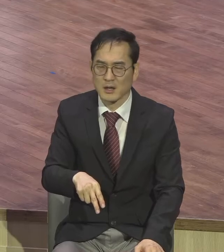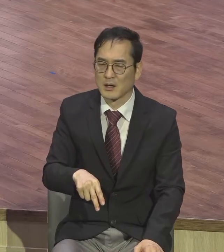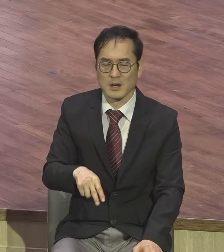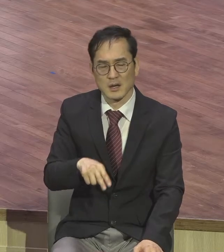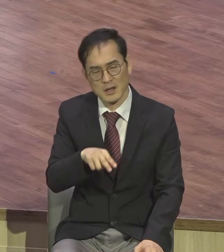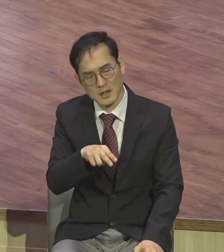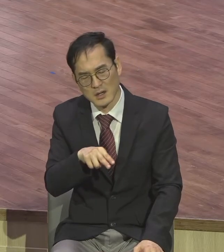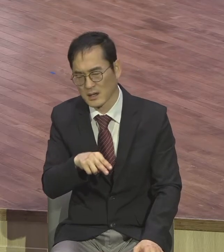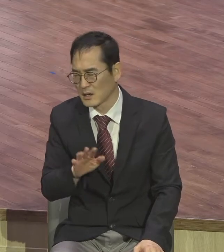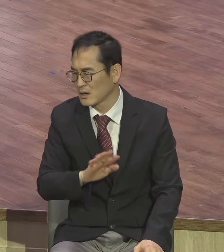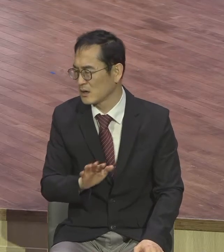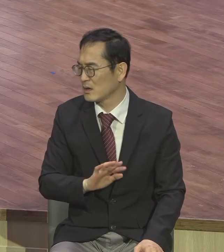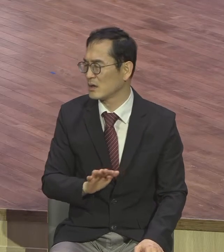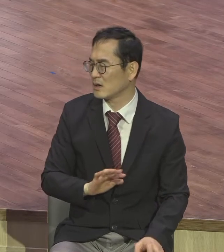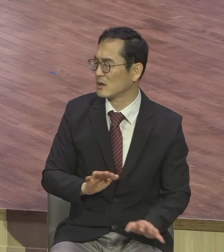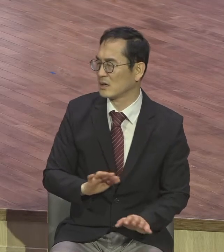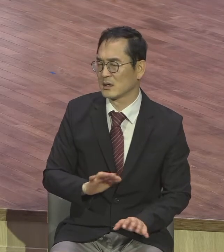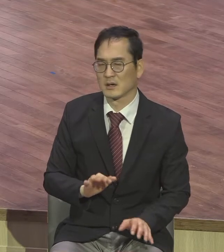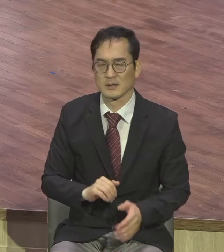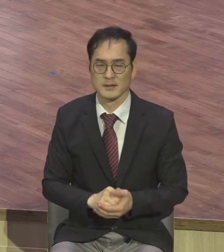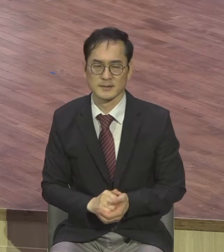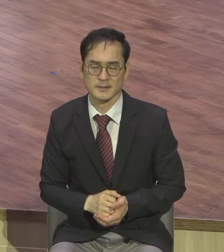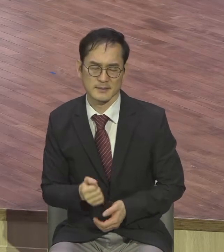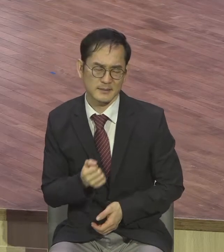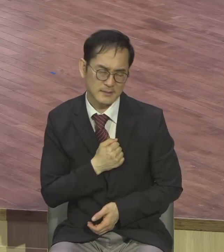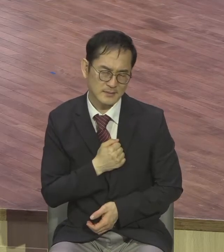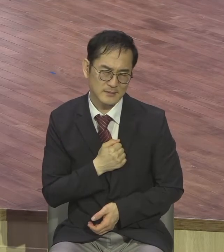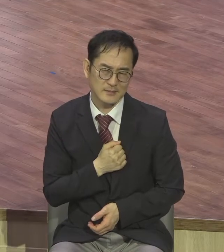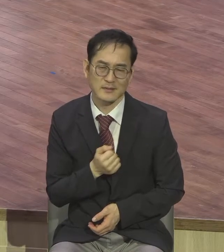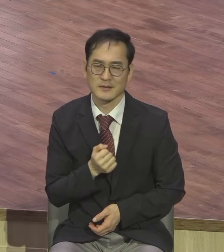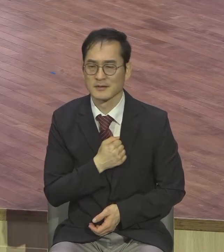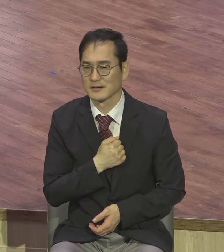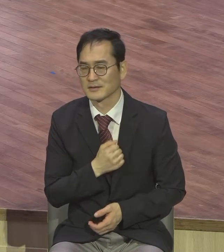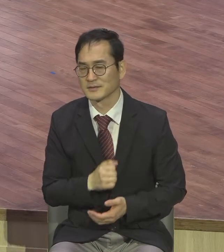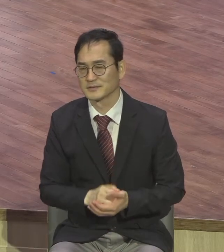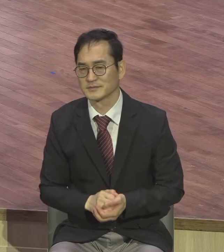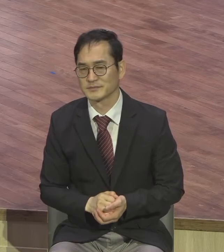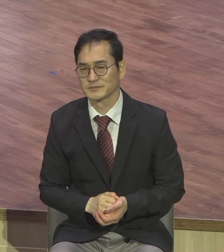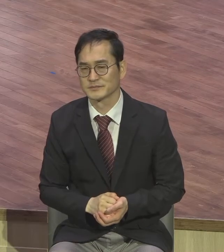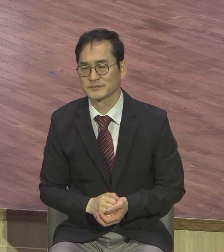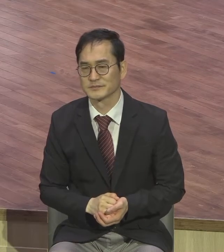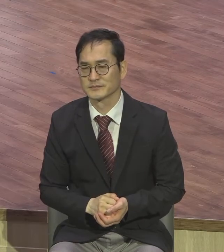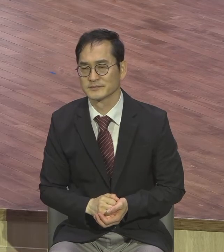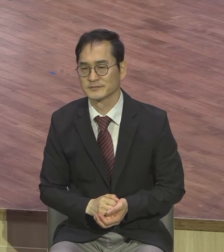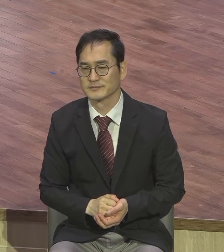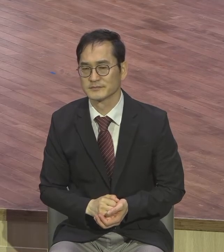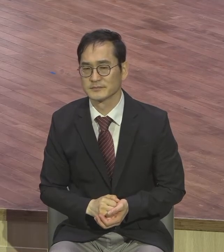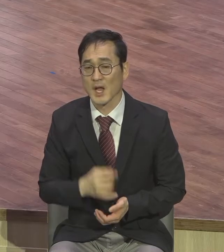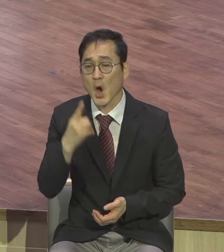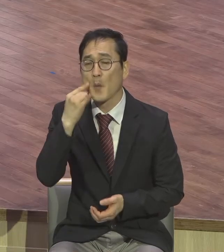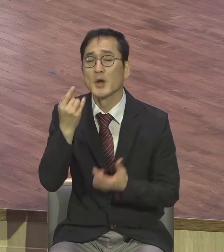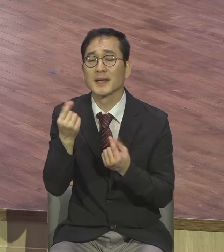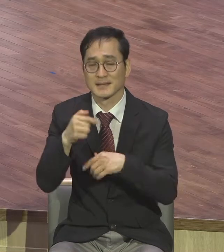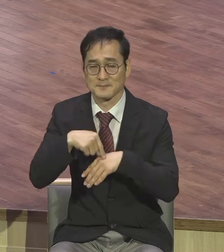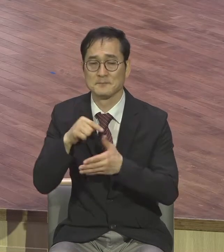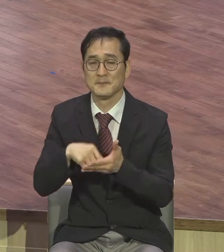어머니의 눈물과 사랑의 호소를 그렇게 했지만은